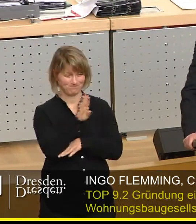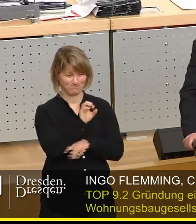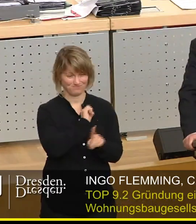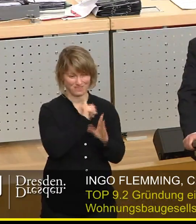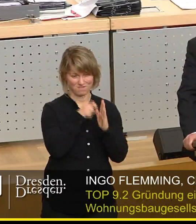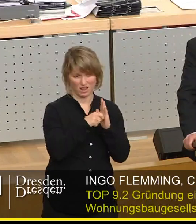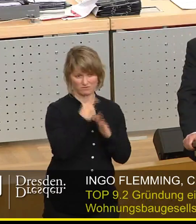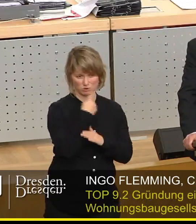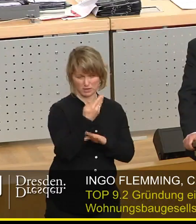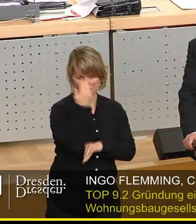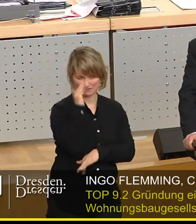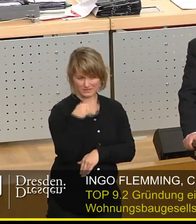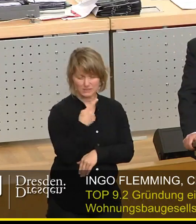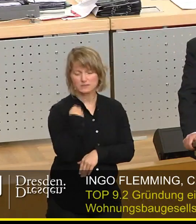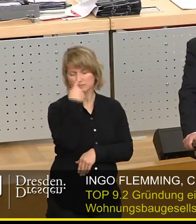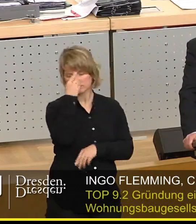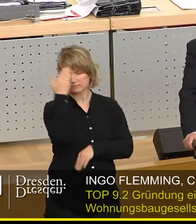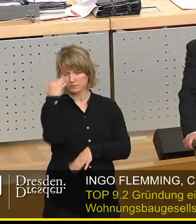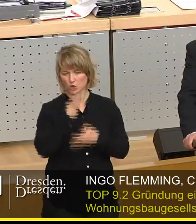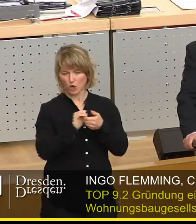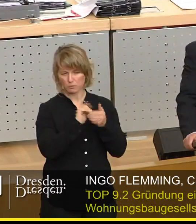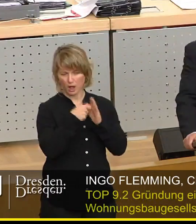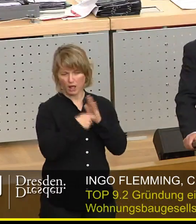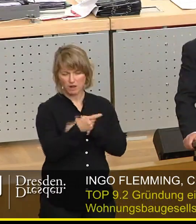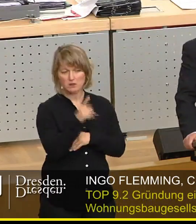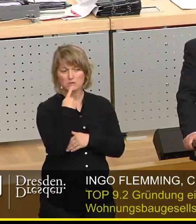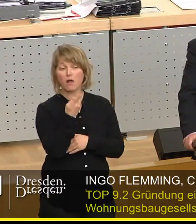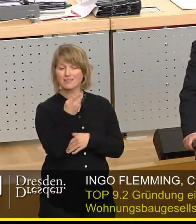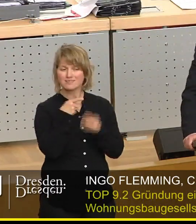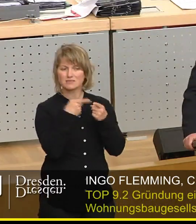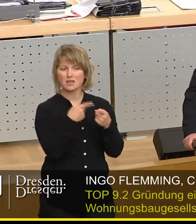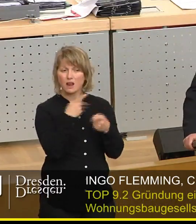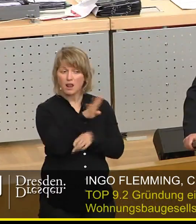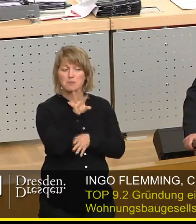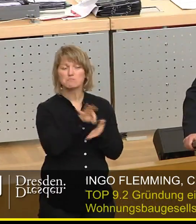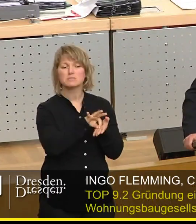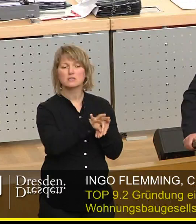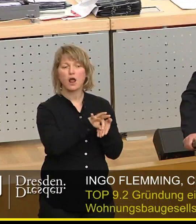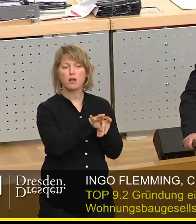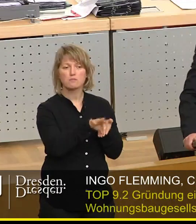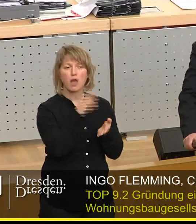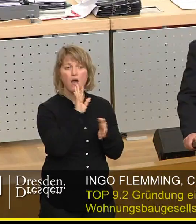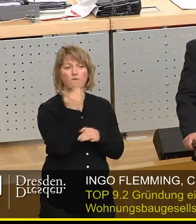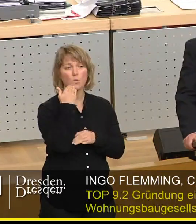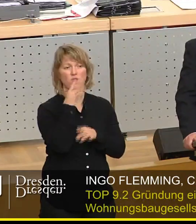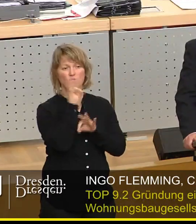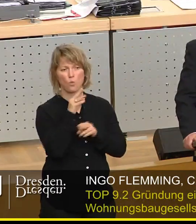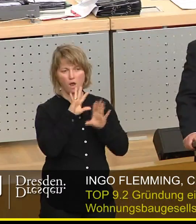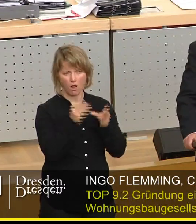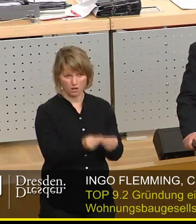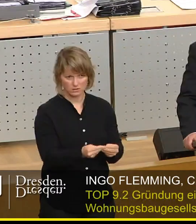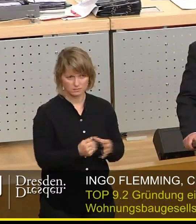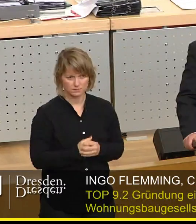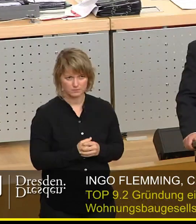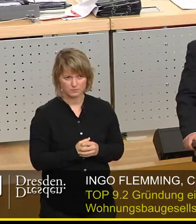Ich erinnere mich da gut an die Zeit der Kommunalwahl, da hieß es bezahlbares Wohnen für alle. Und